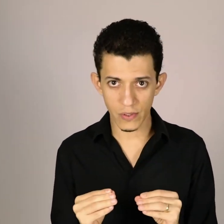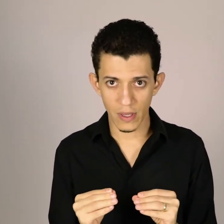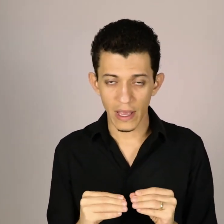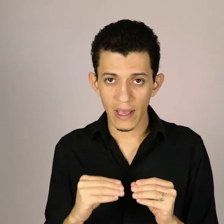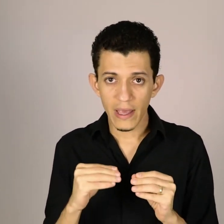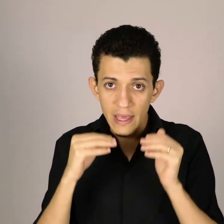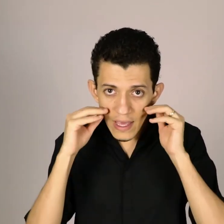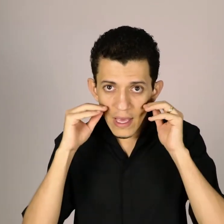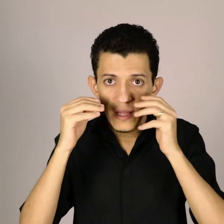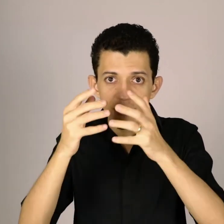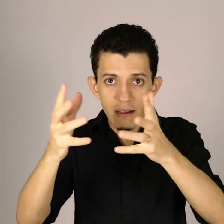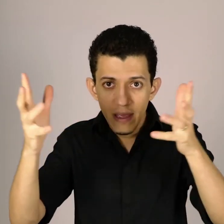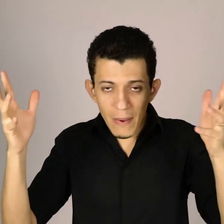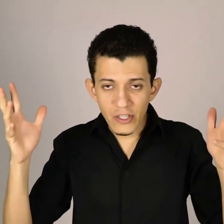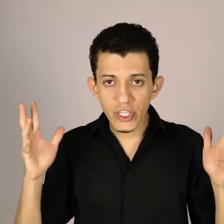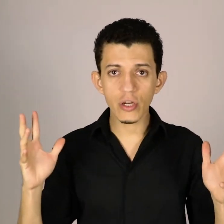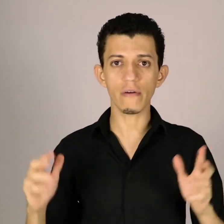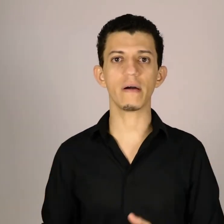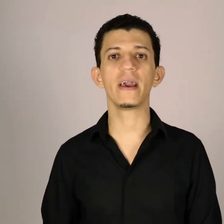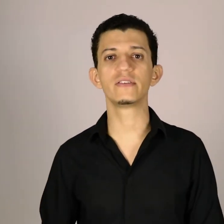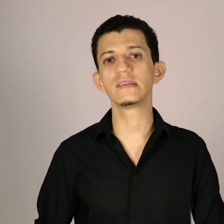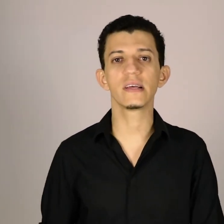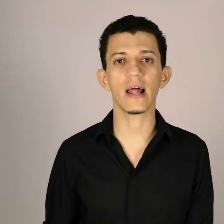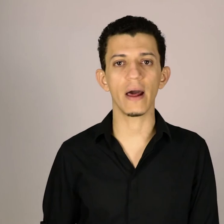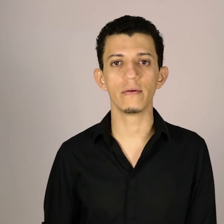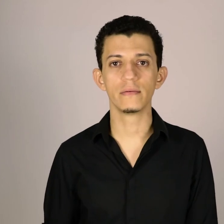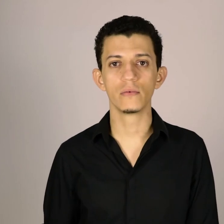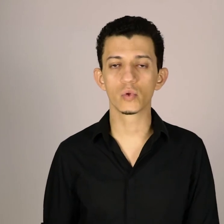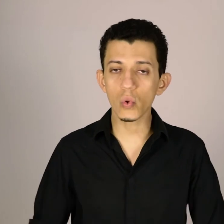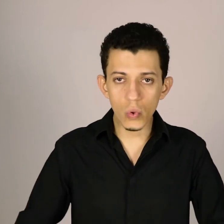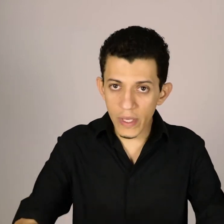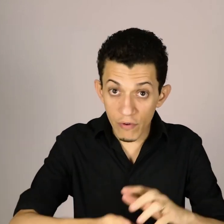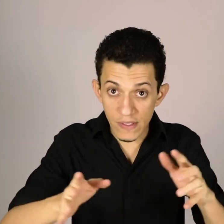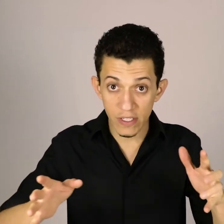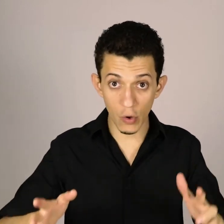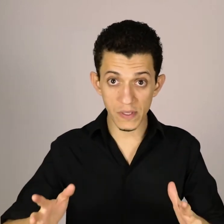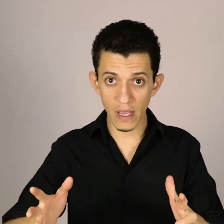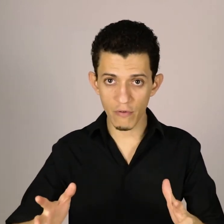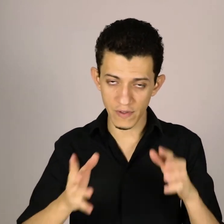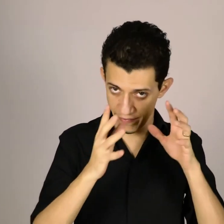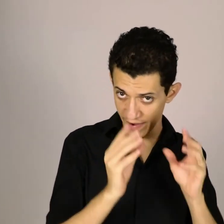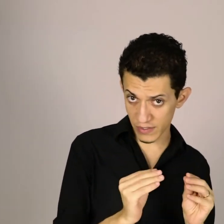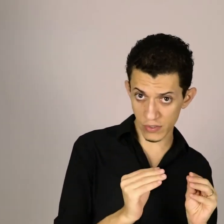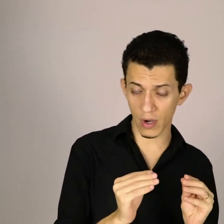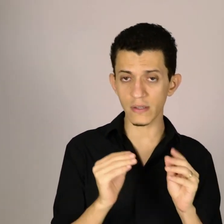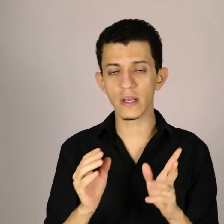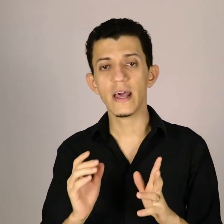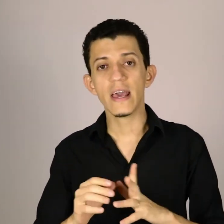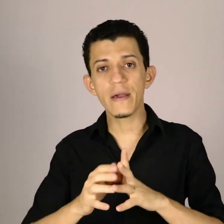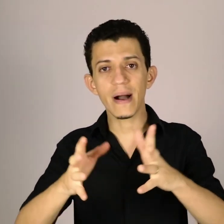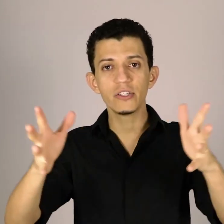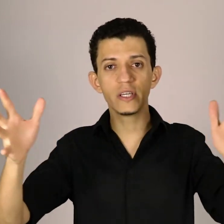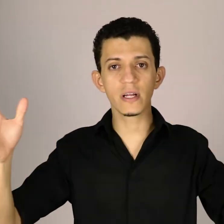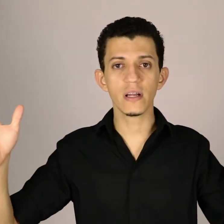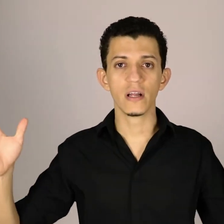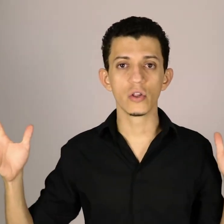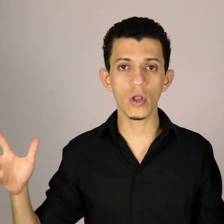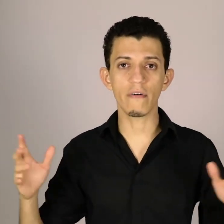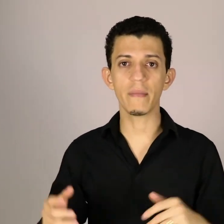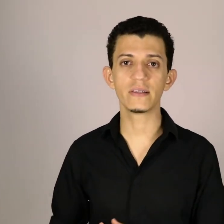e imagine novamente esse cenário. Tudo que você já observou, você fecha seus olhos e imagina novamente